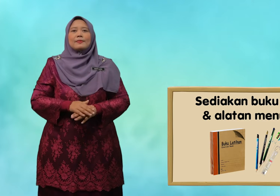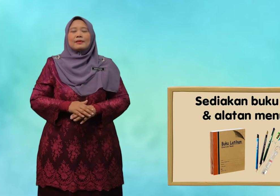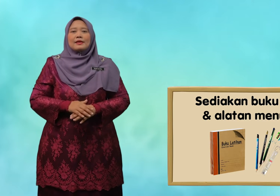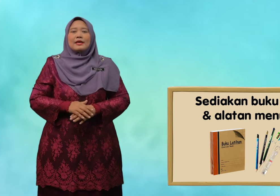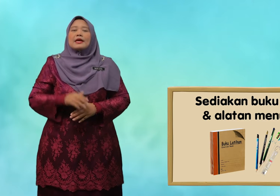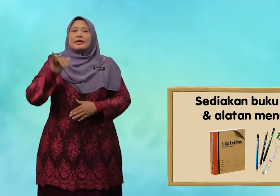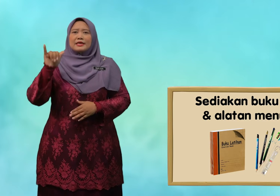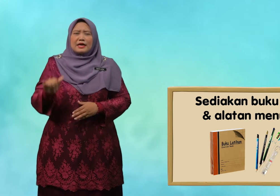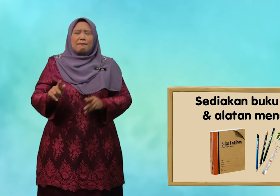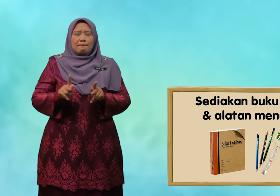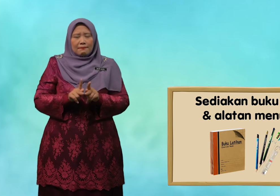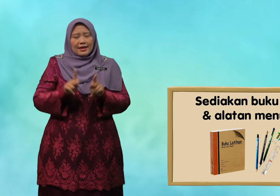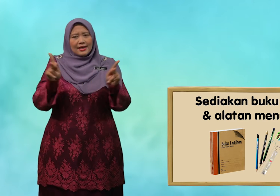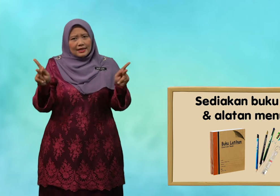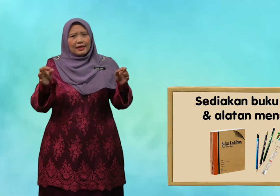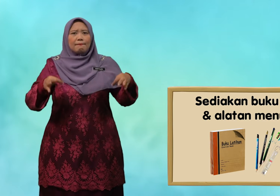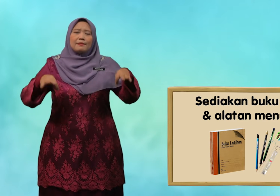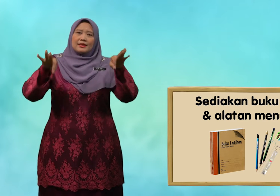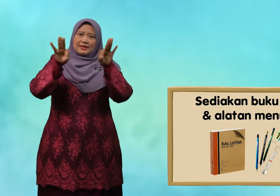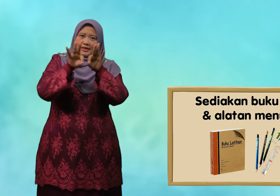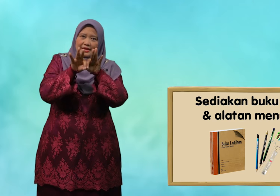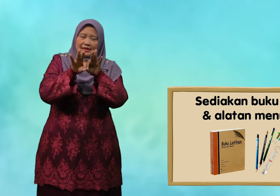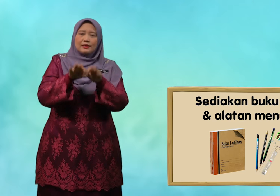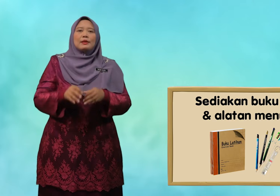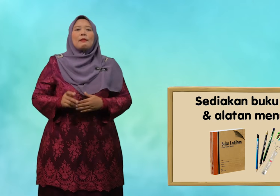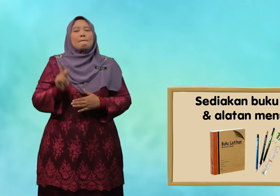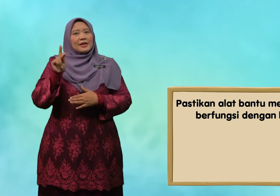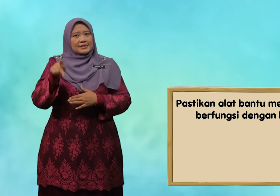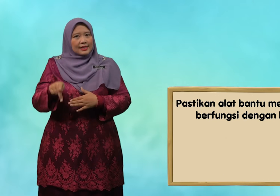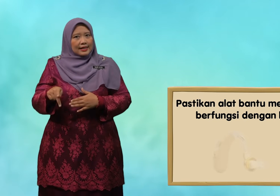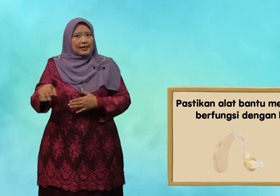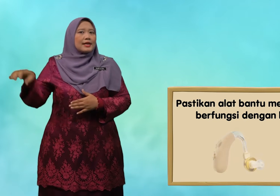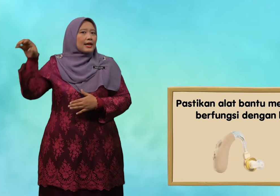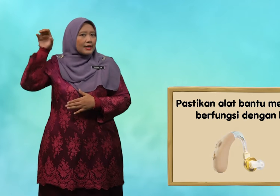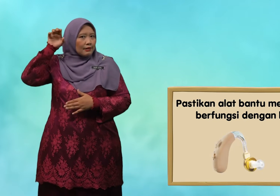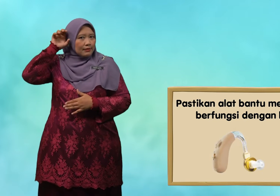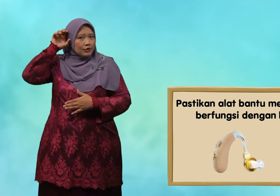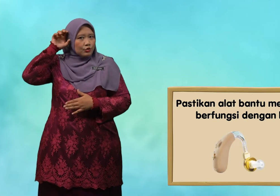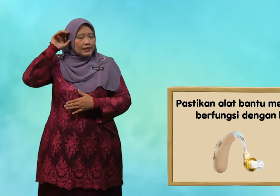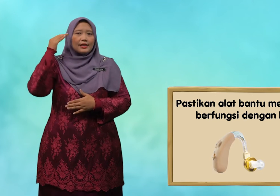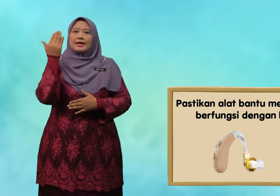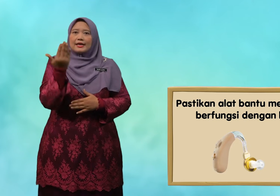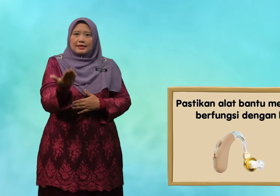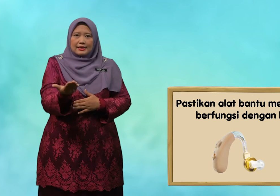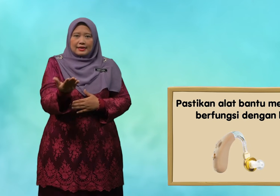Yang paling penting, pastikan alat bantu dengar anda